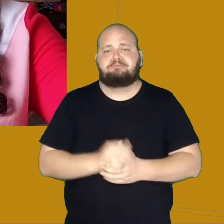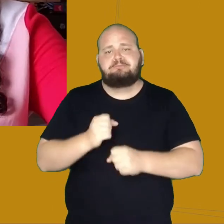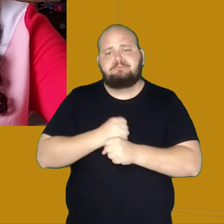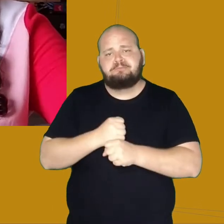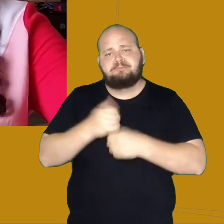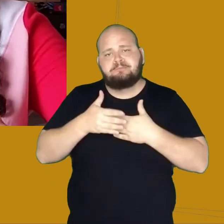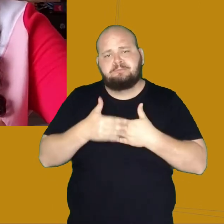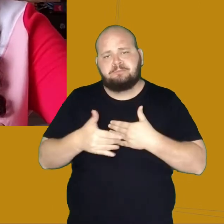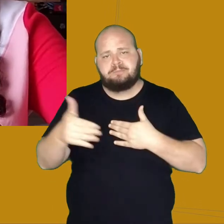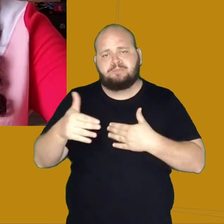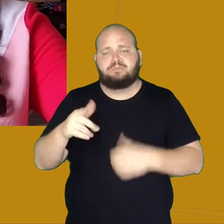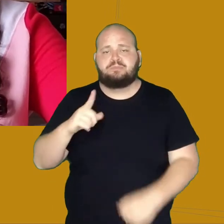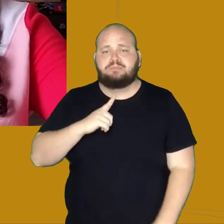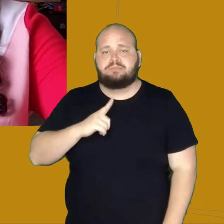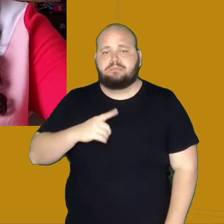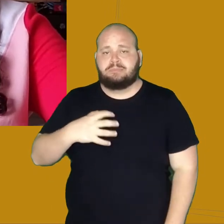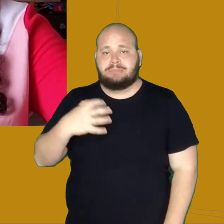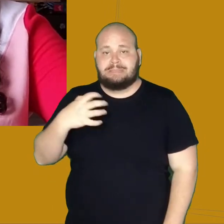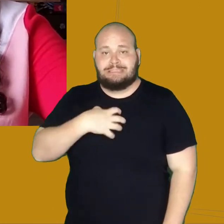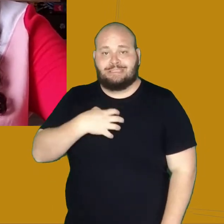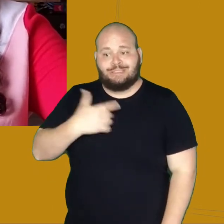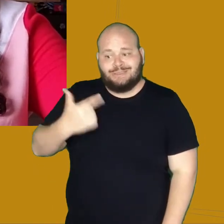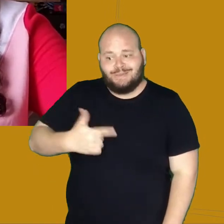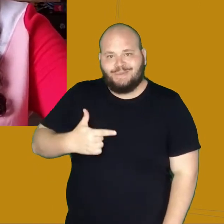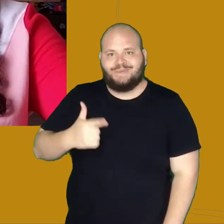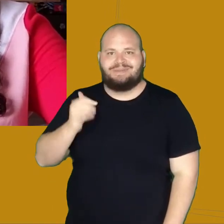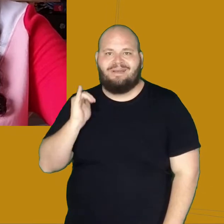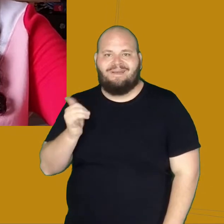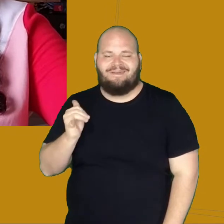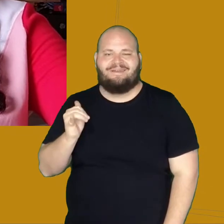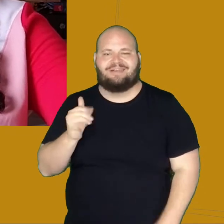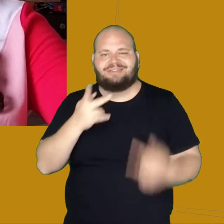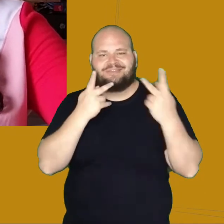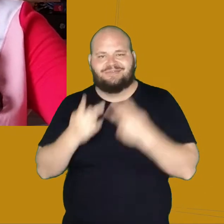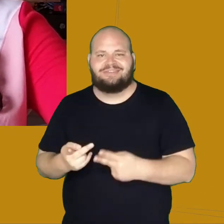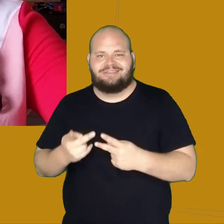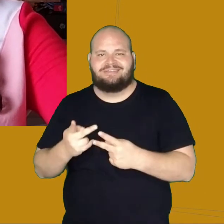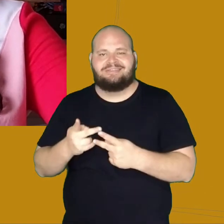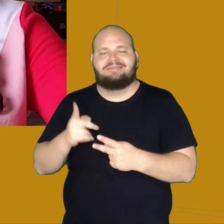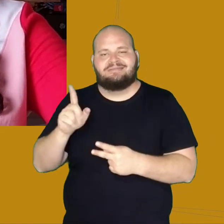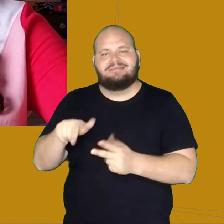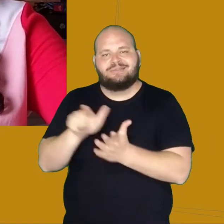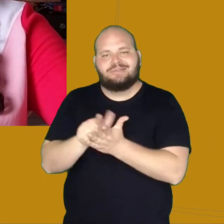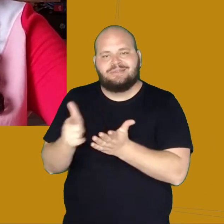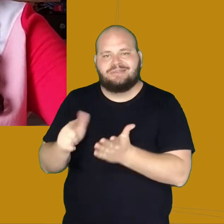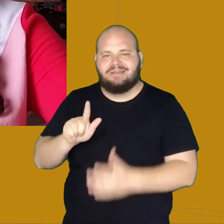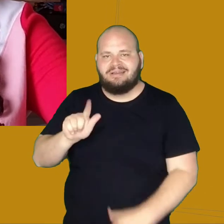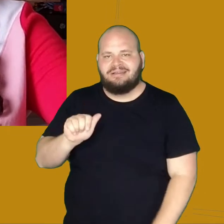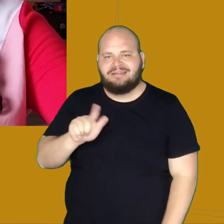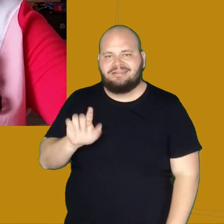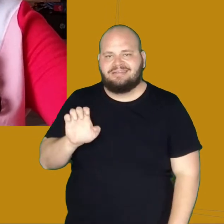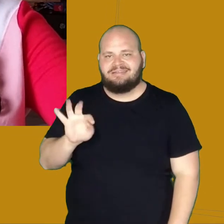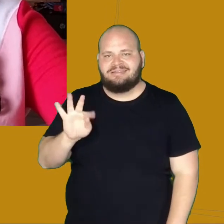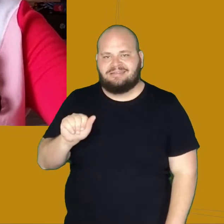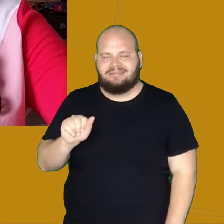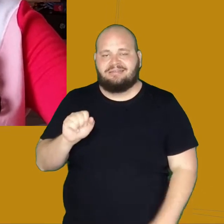Anos depois, o conto ganhou uma segunda versão, que foi publicada no jornal Gazeta de Notícias, em 1º de janeiro de